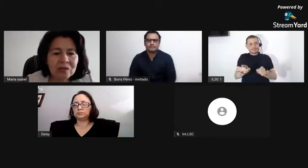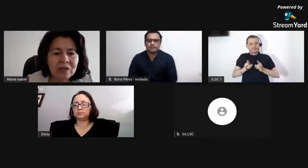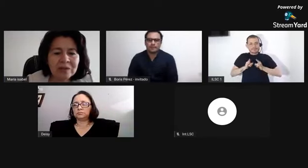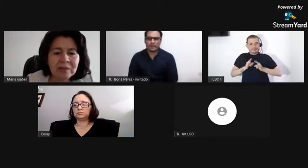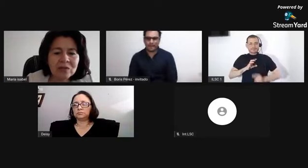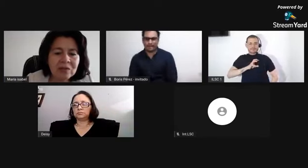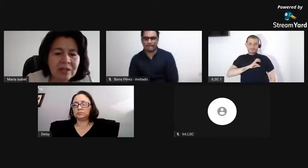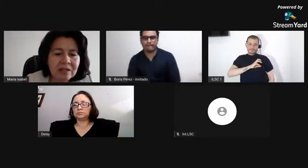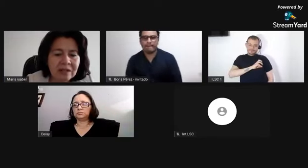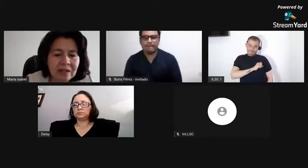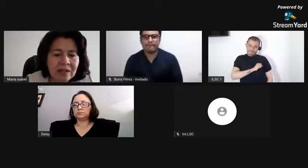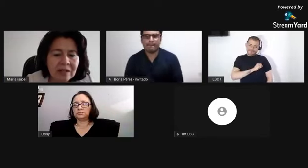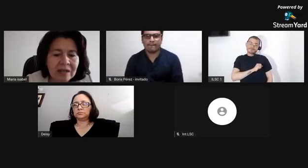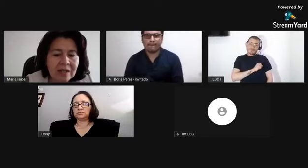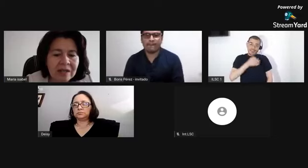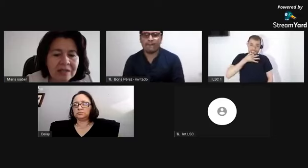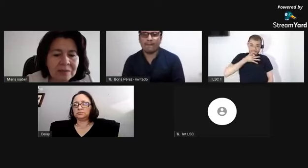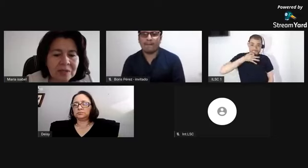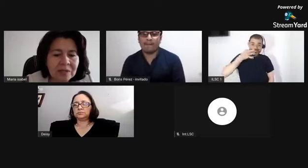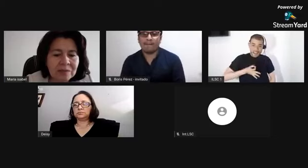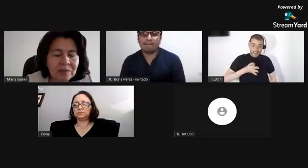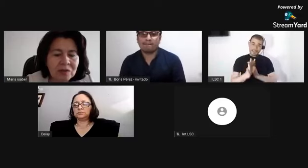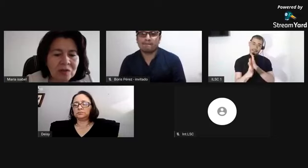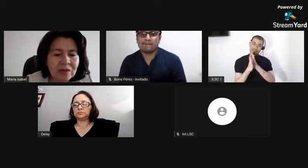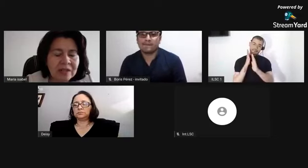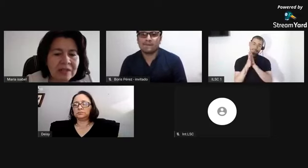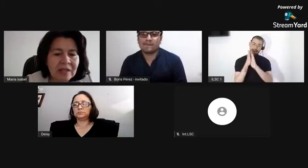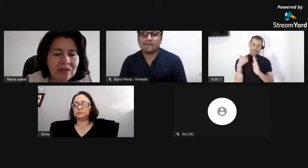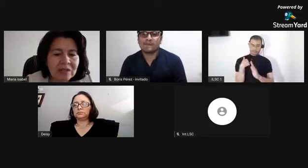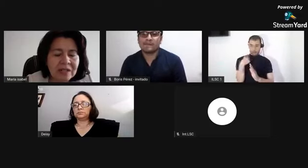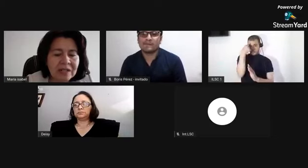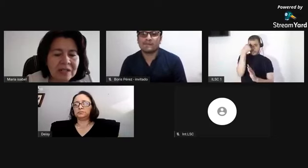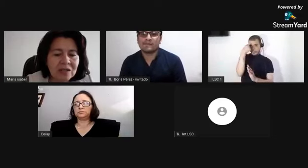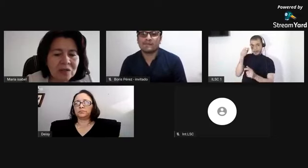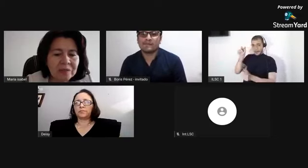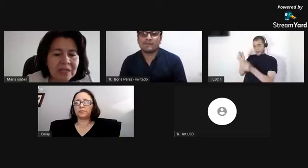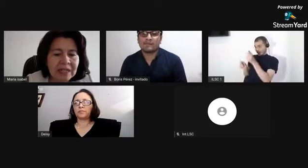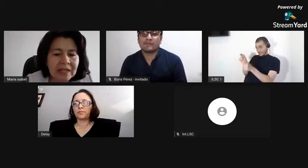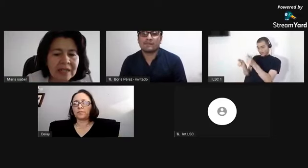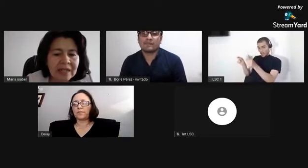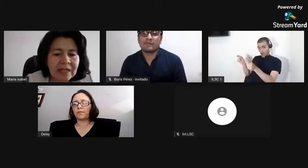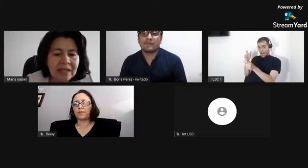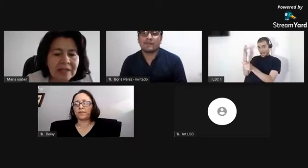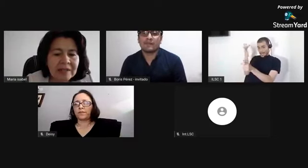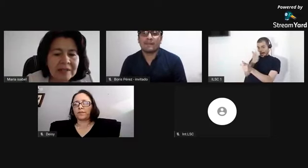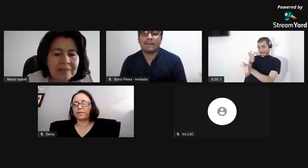las personas negras por todo este trato que se les dio.